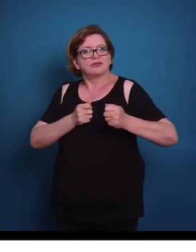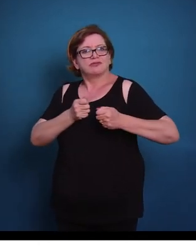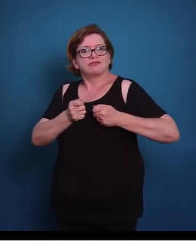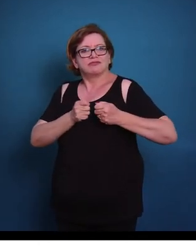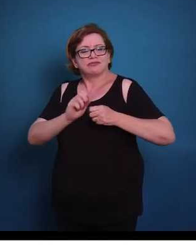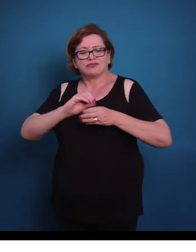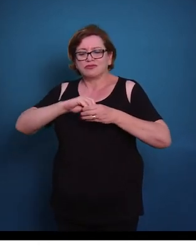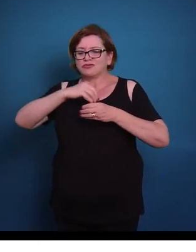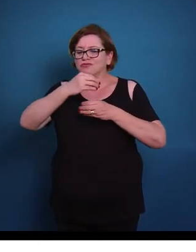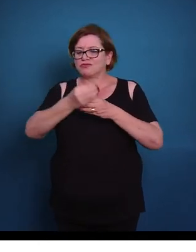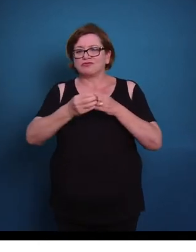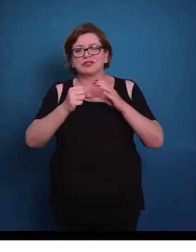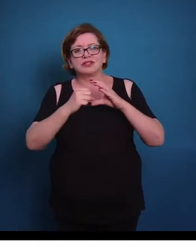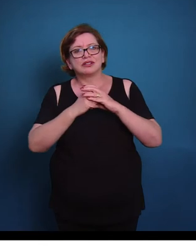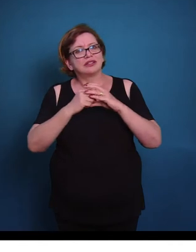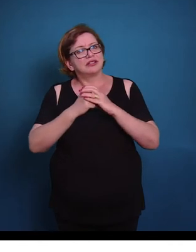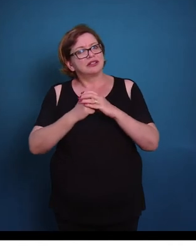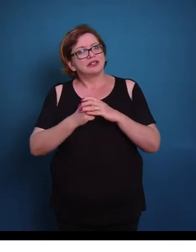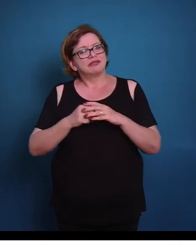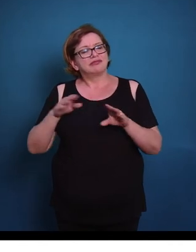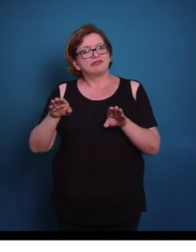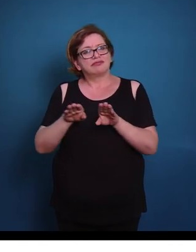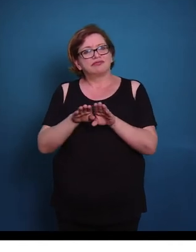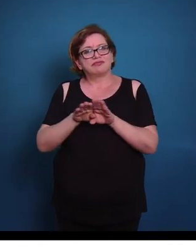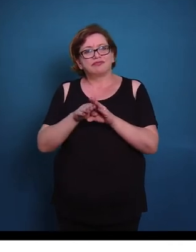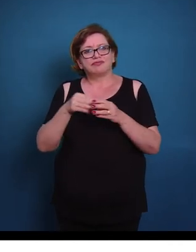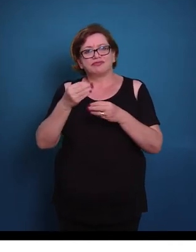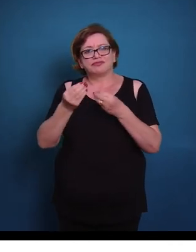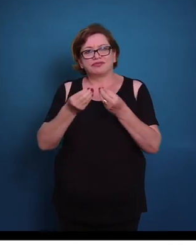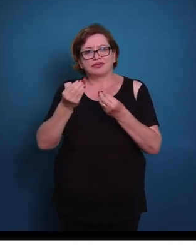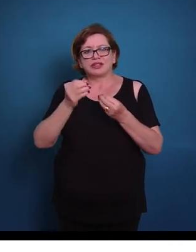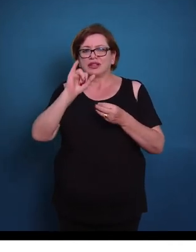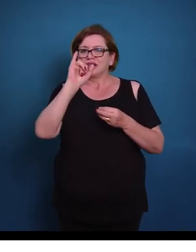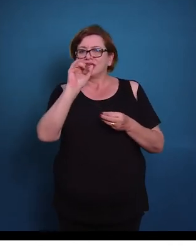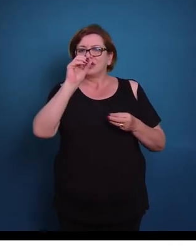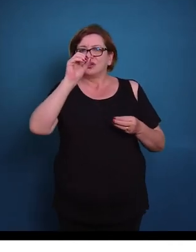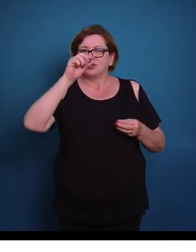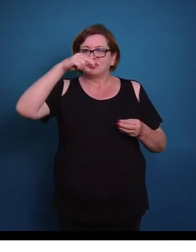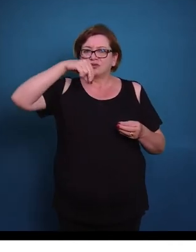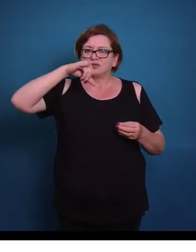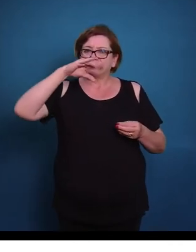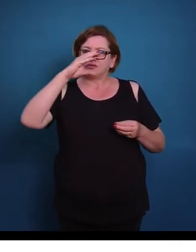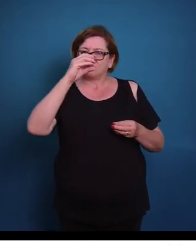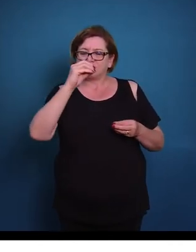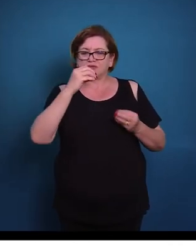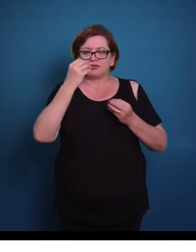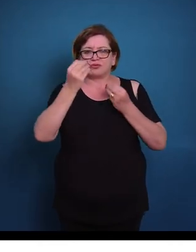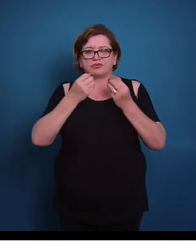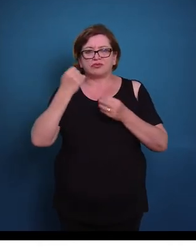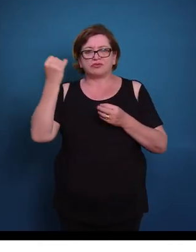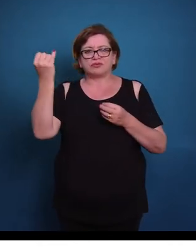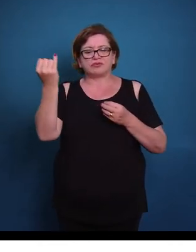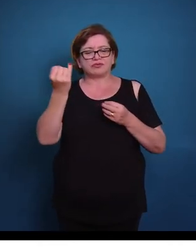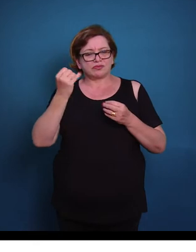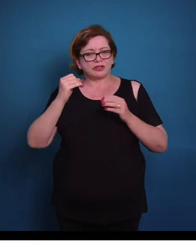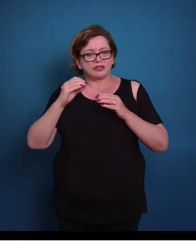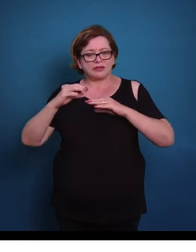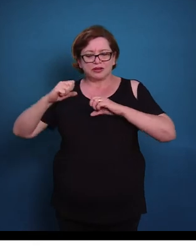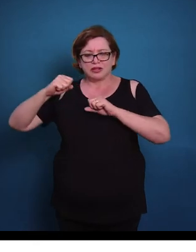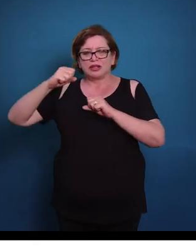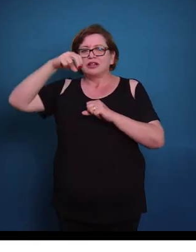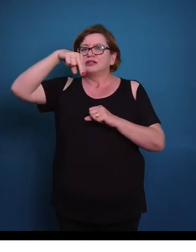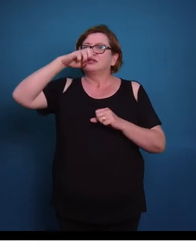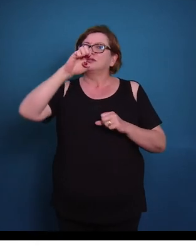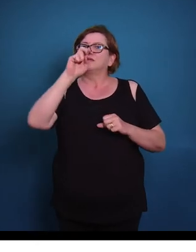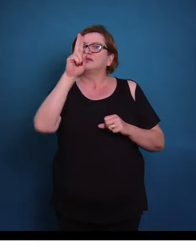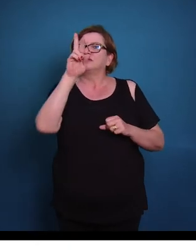extracelular, principalmente em relação à concentração iônica. Então elas são extremamente importantes para o funcionamento dos neurônios. Nós temos